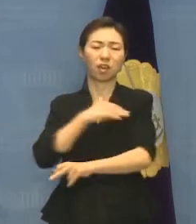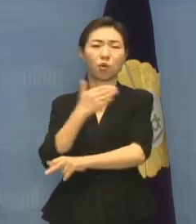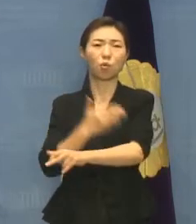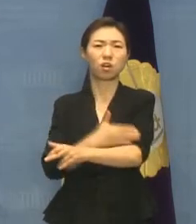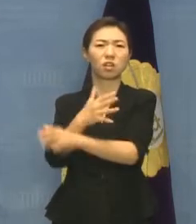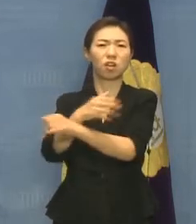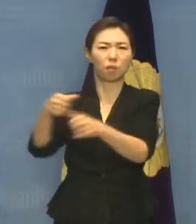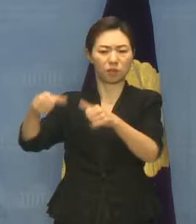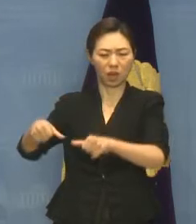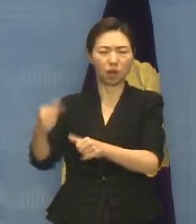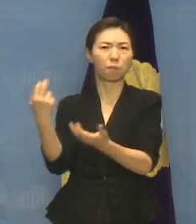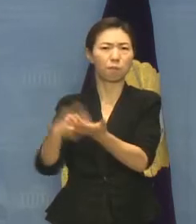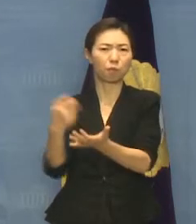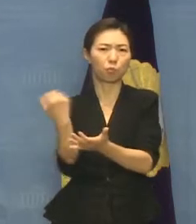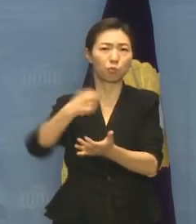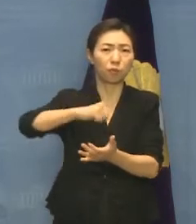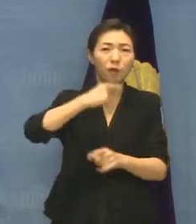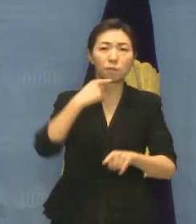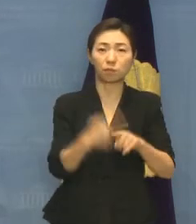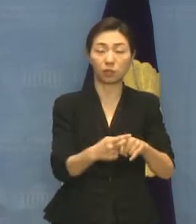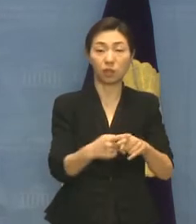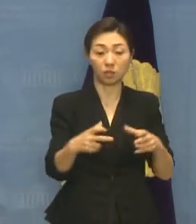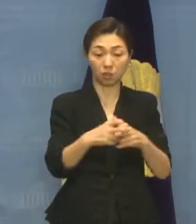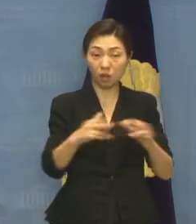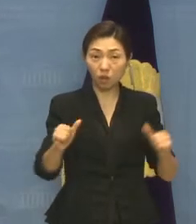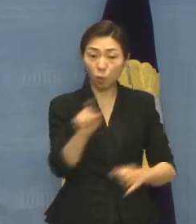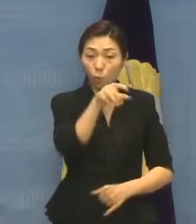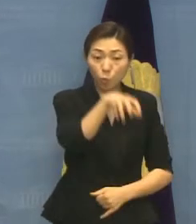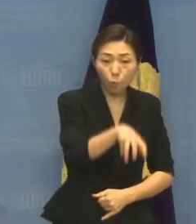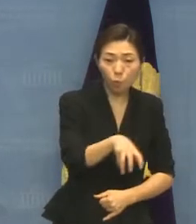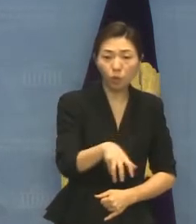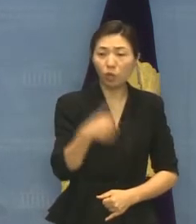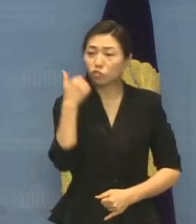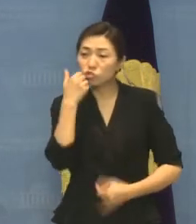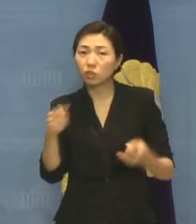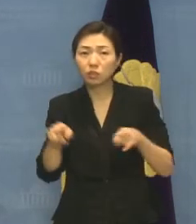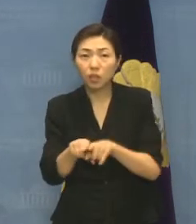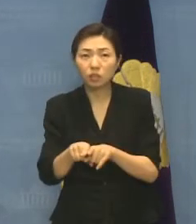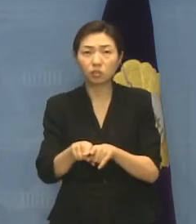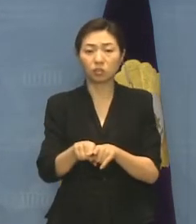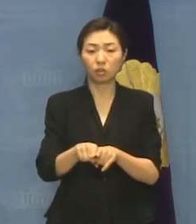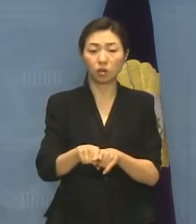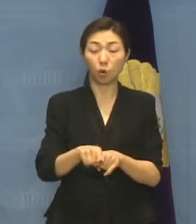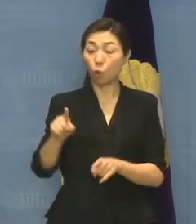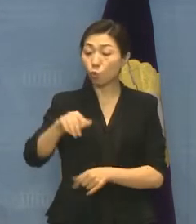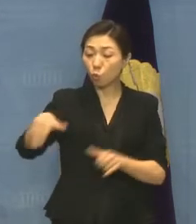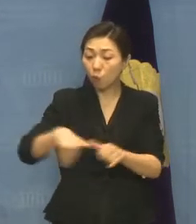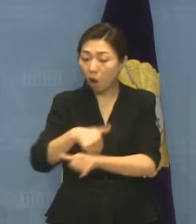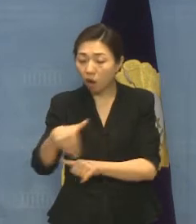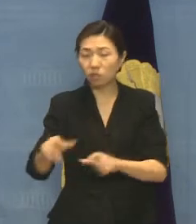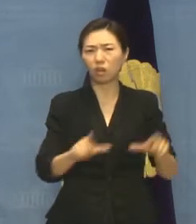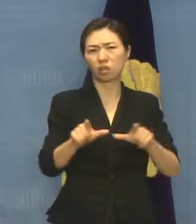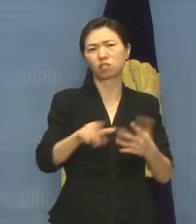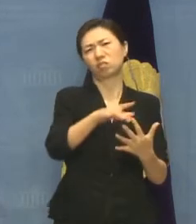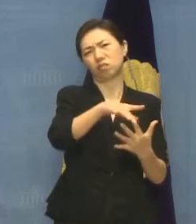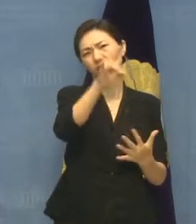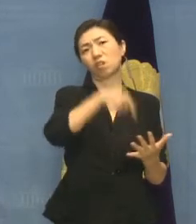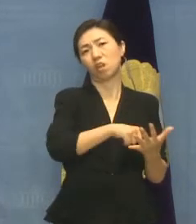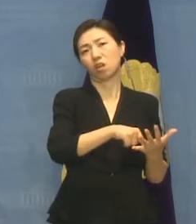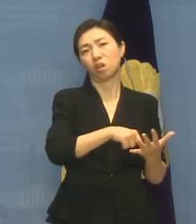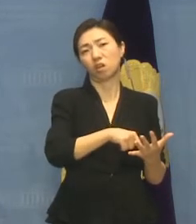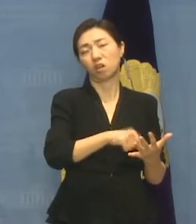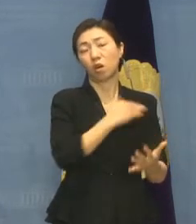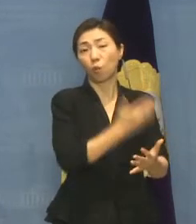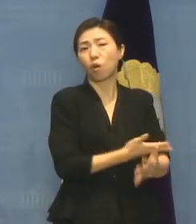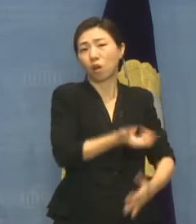장애인이 어디서 누구와 함께 살지 선택하고 특정 거주환경에서 살도록 강요받지 않을